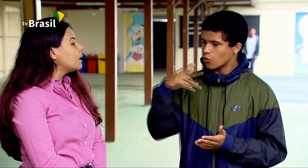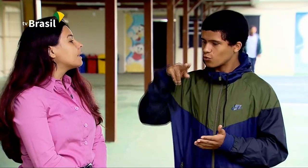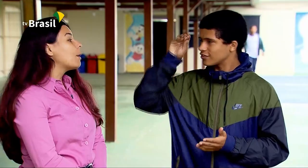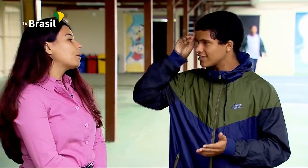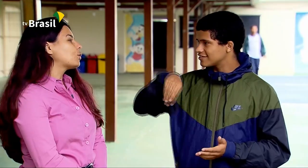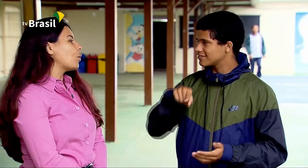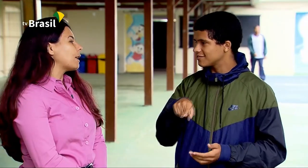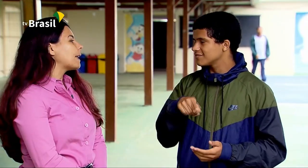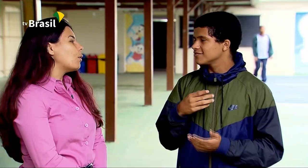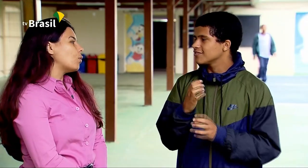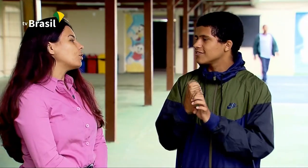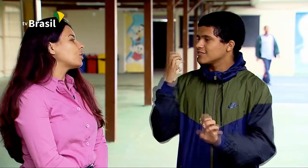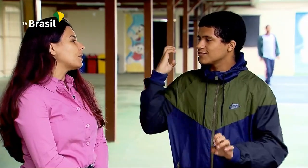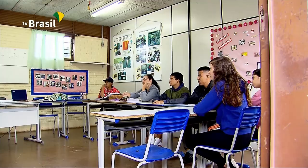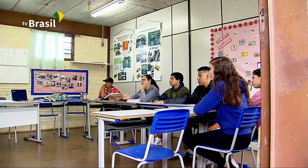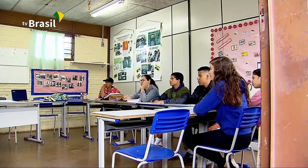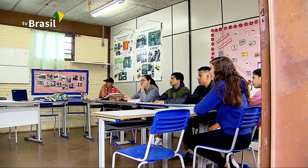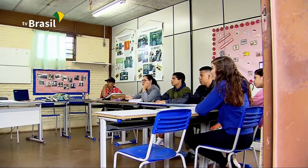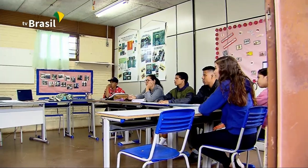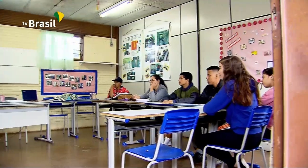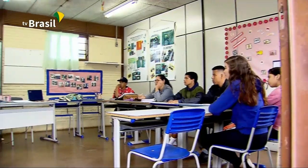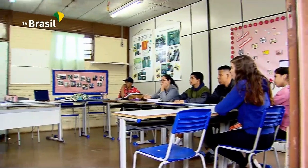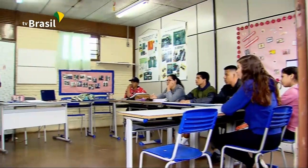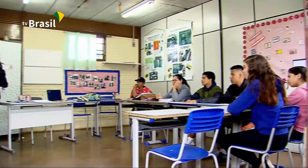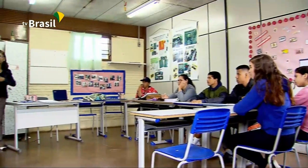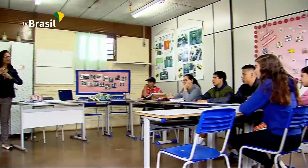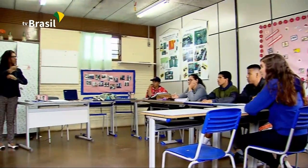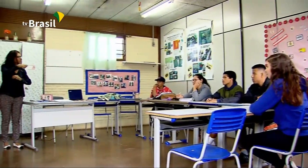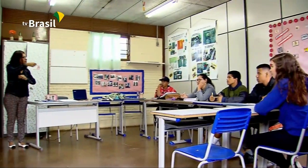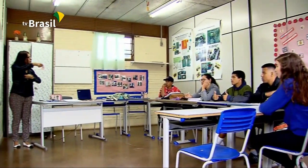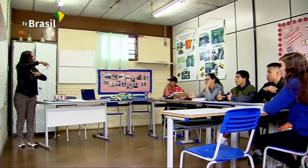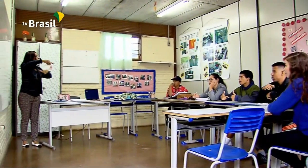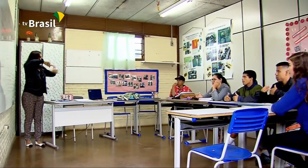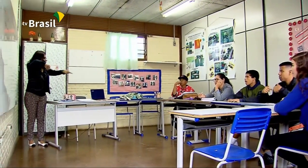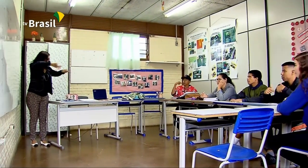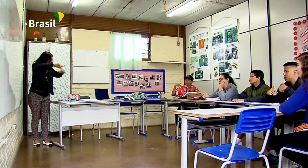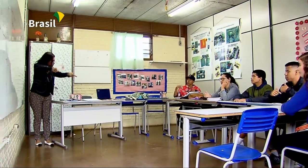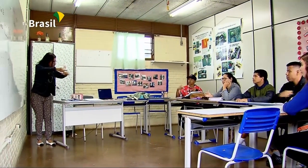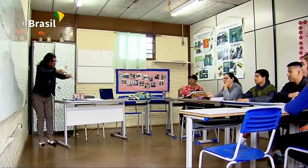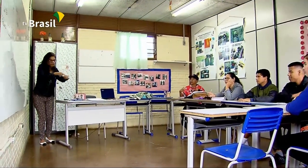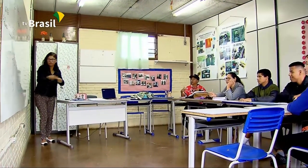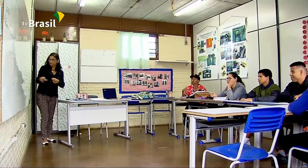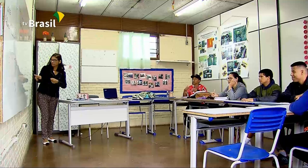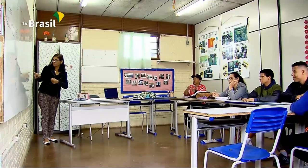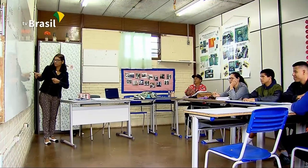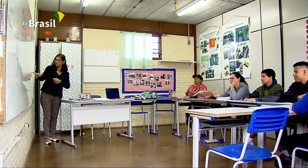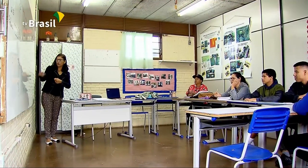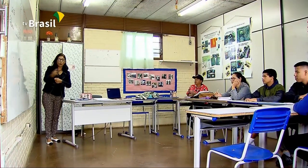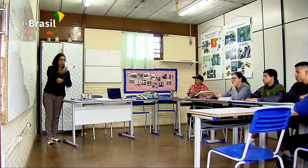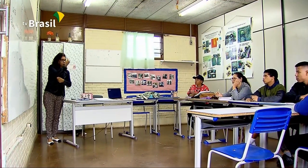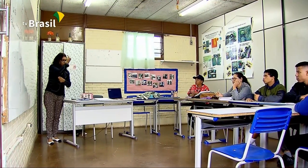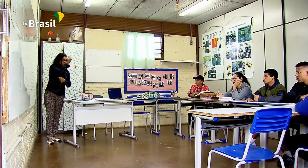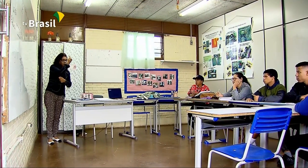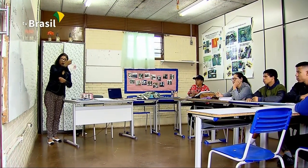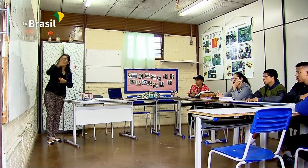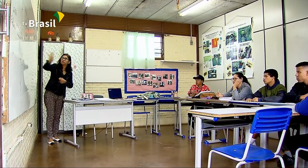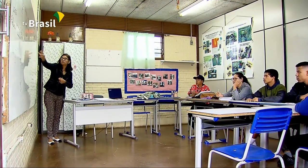Então é meu sonho até hoje. Assim como Matheus, pessoas surdas que quiserem fazer o Exame Nacional do Ensino Médio, Enem,